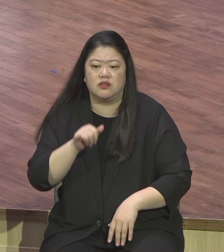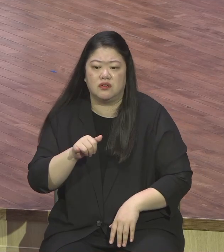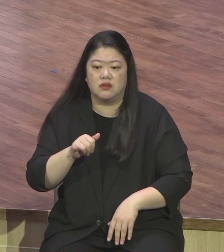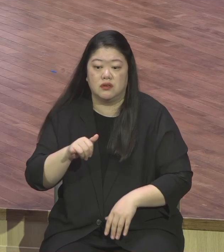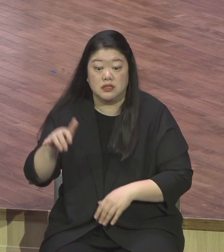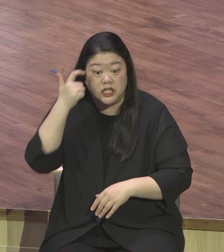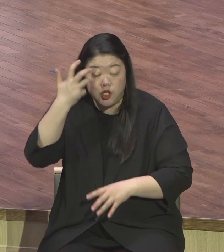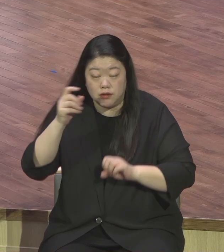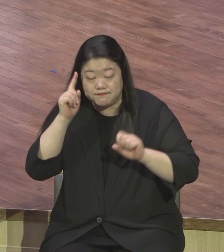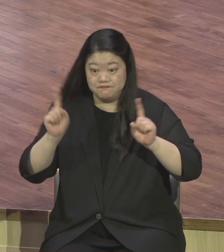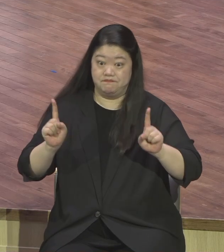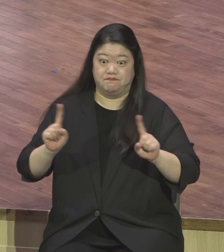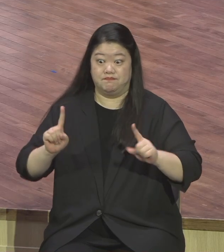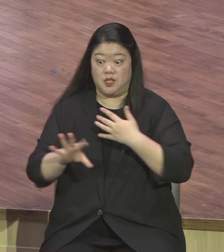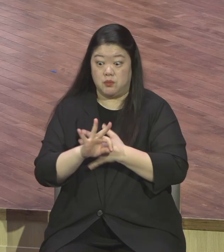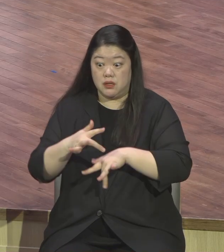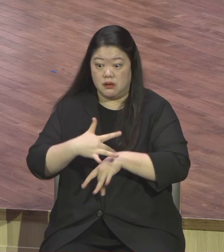절대로 망하게 하지 않는다고요